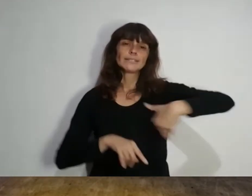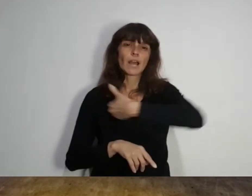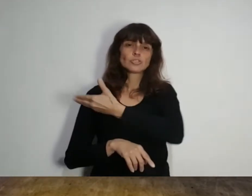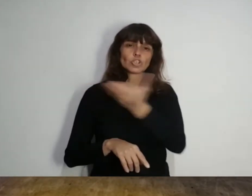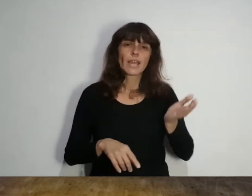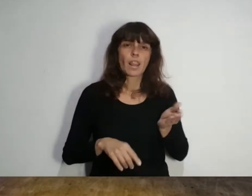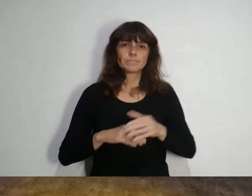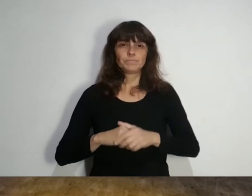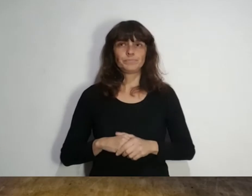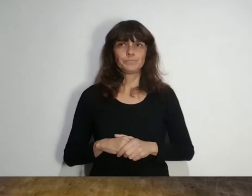Políticas Sociales.